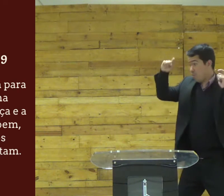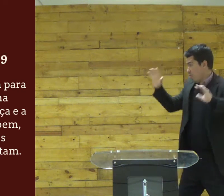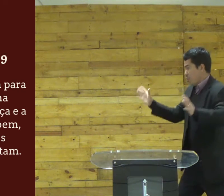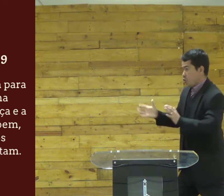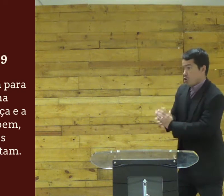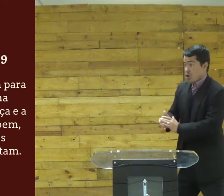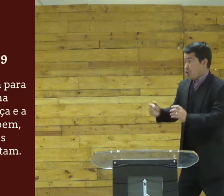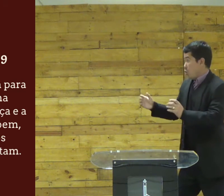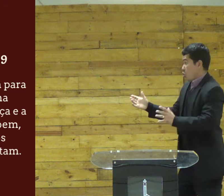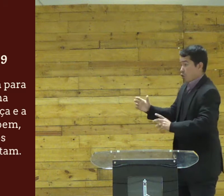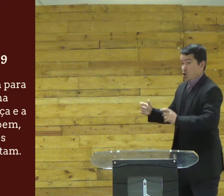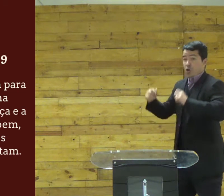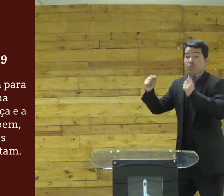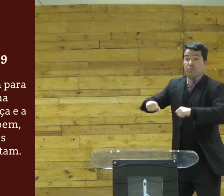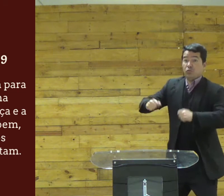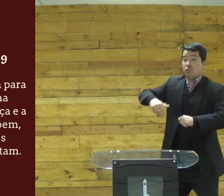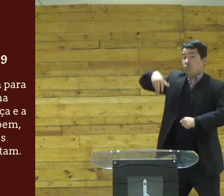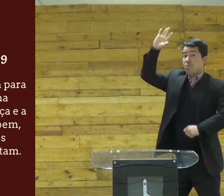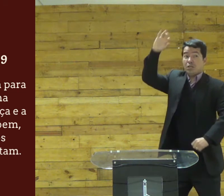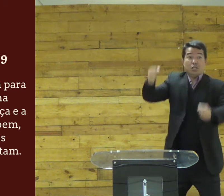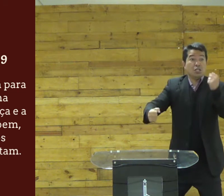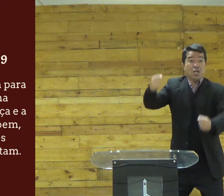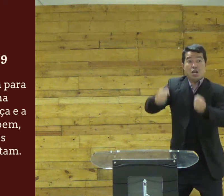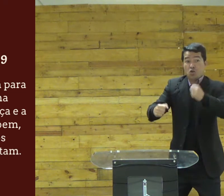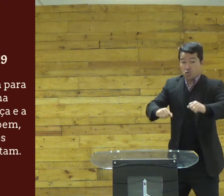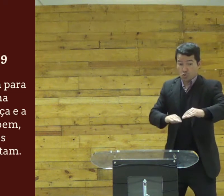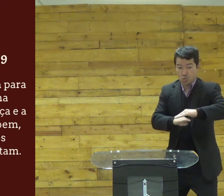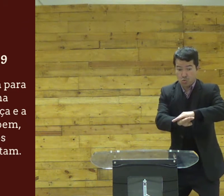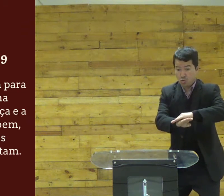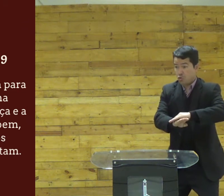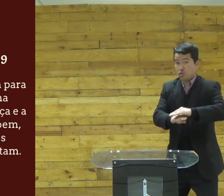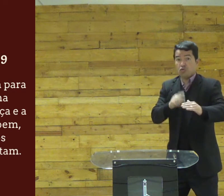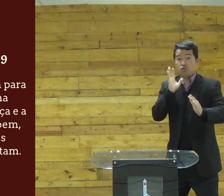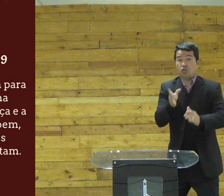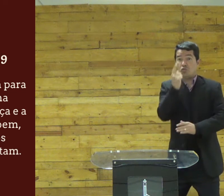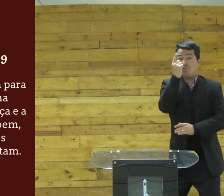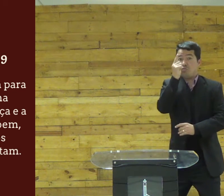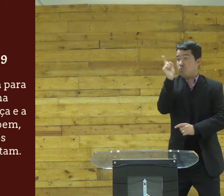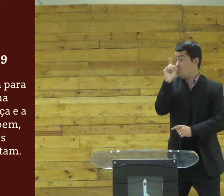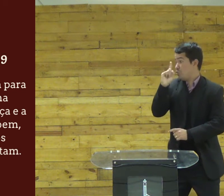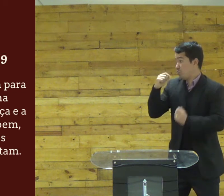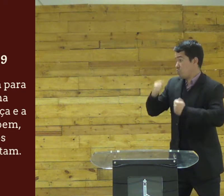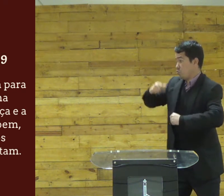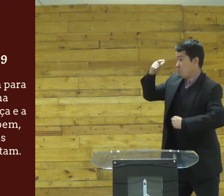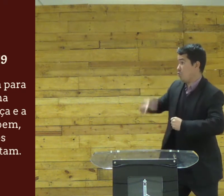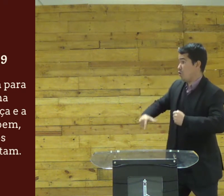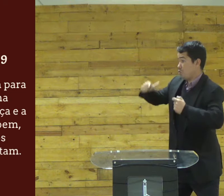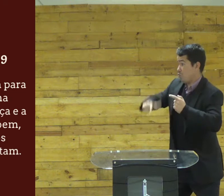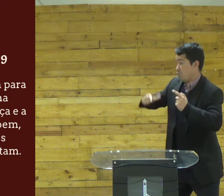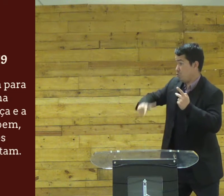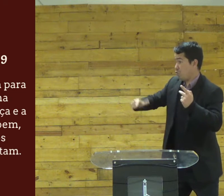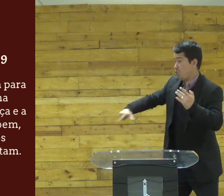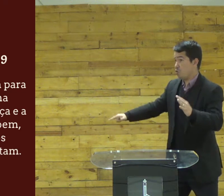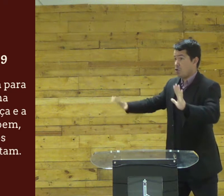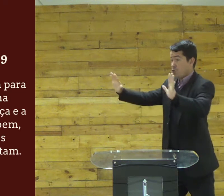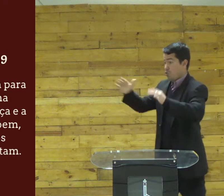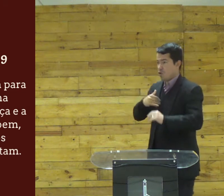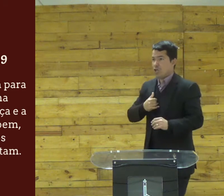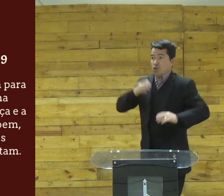você tá preocupado né ai eu preciso de um carro e eu já tenho não eu preciso de um eu preciso de dois três quatro